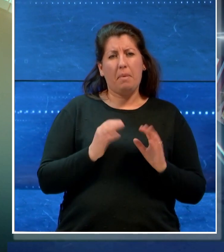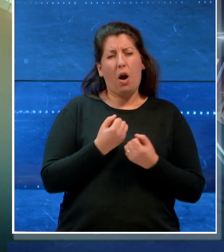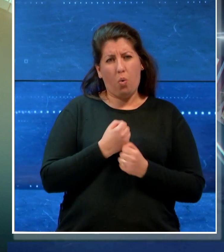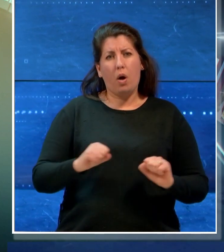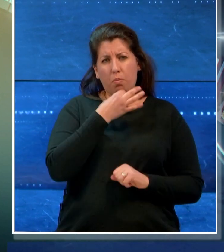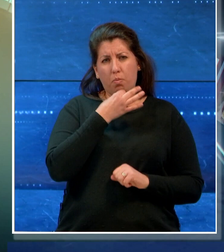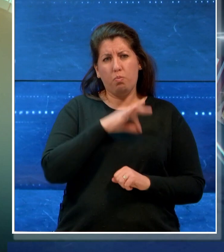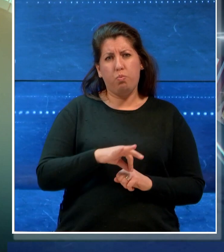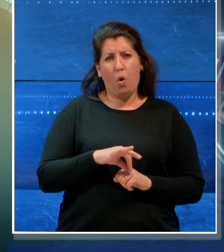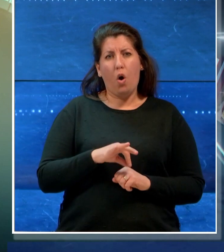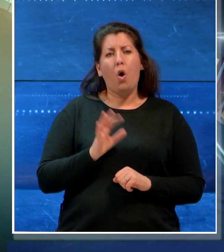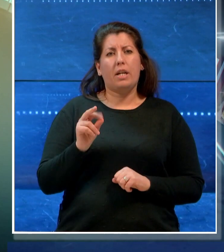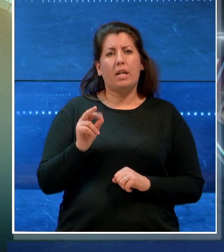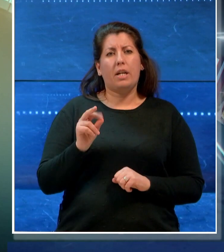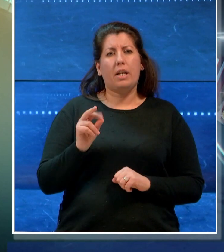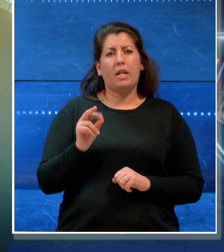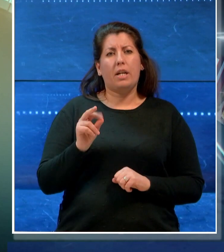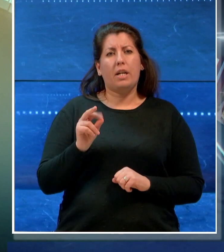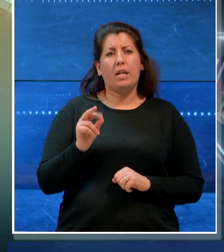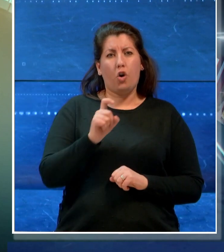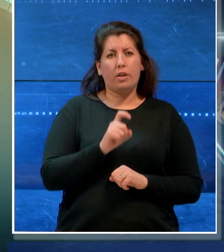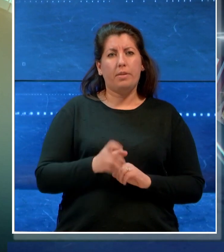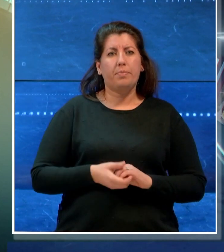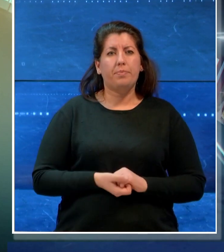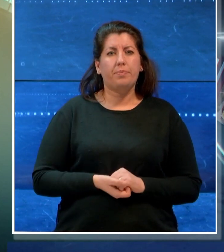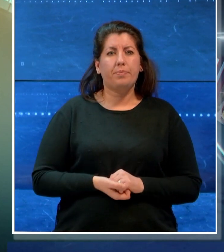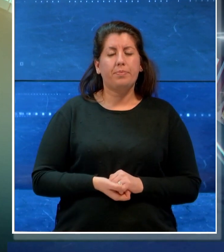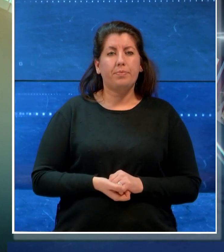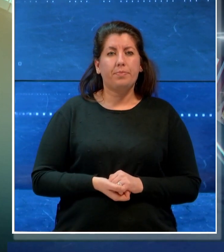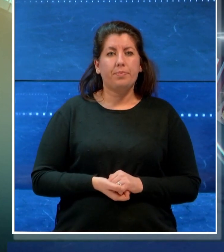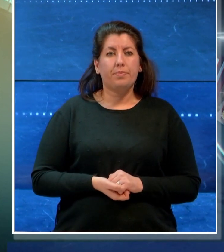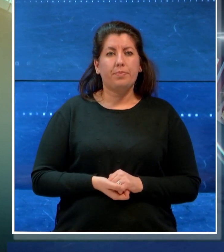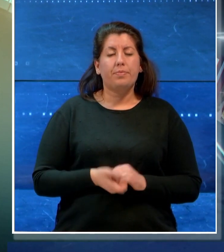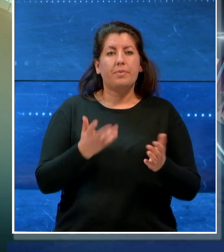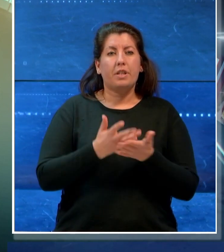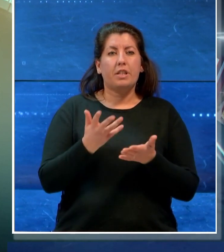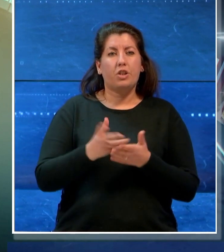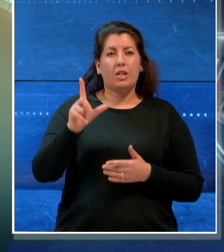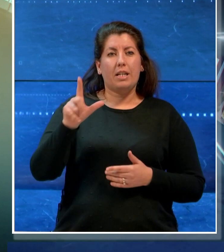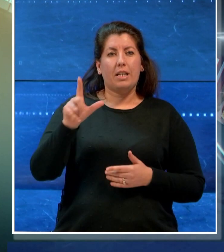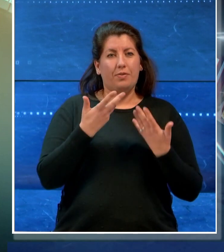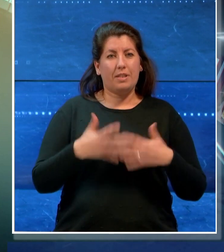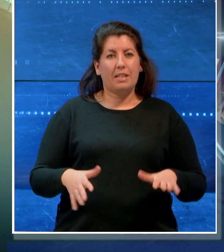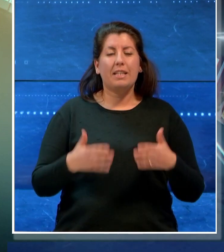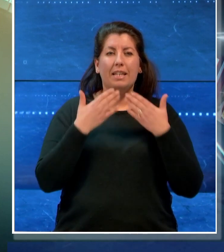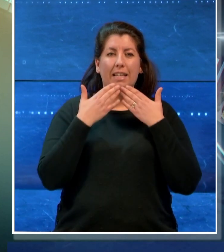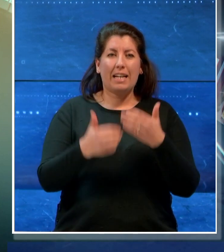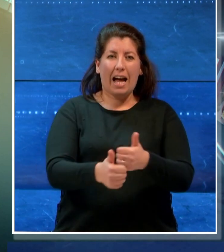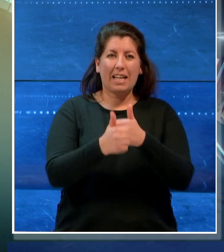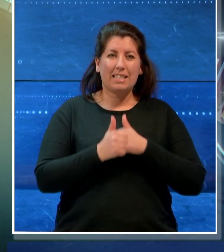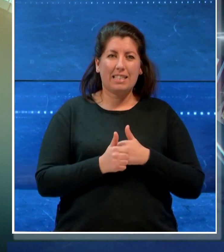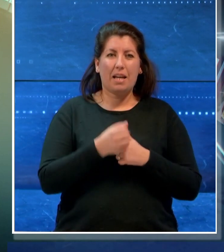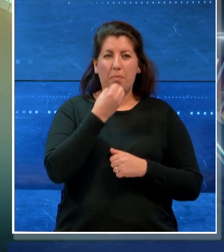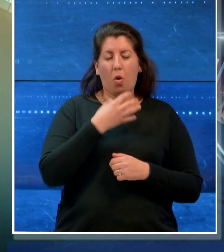i 15 e i 30 giorni. E con il TgList è tutto, grazie per averci